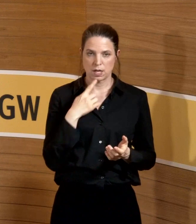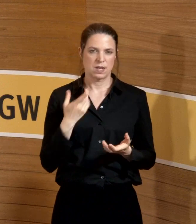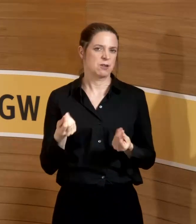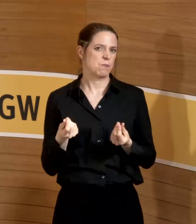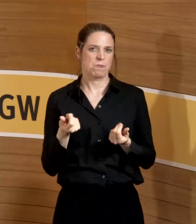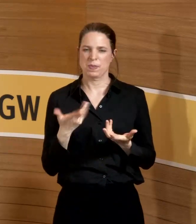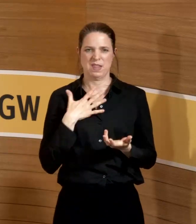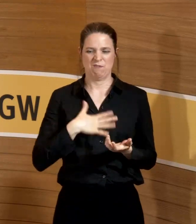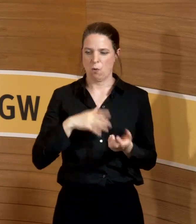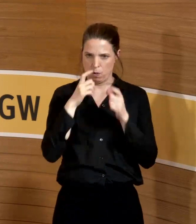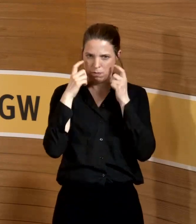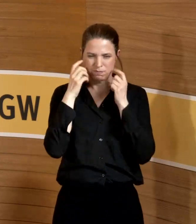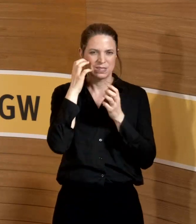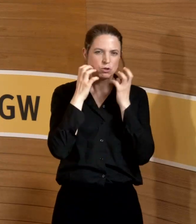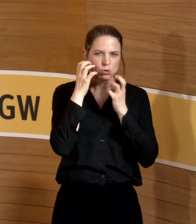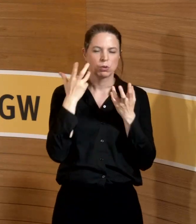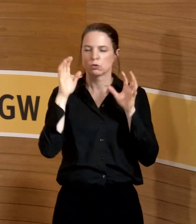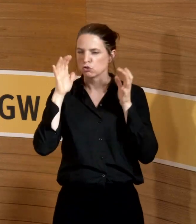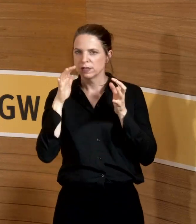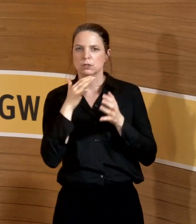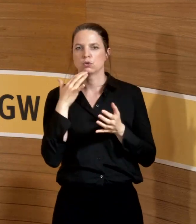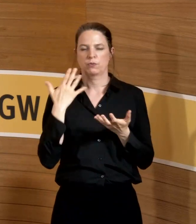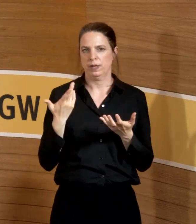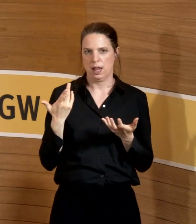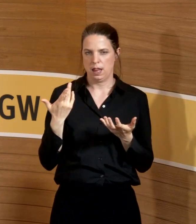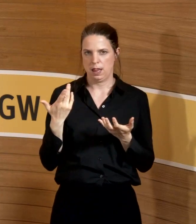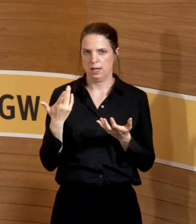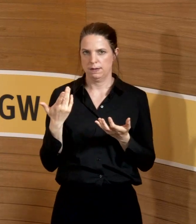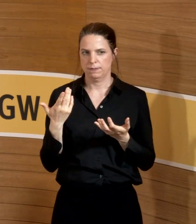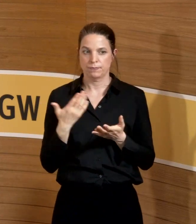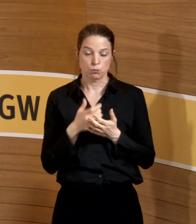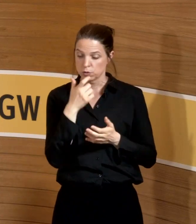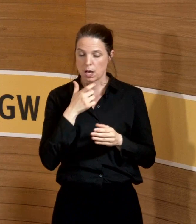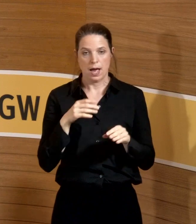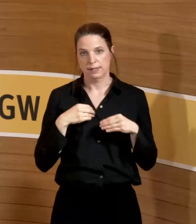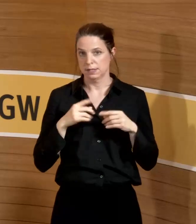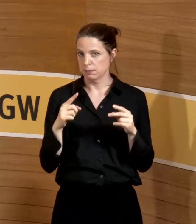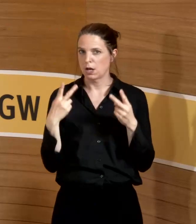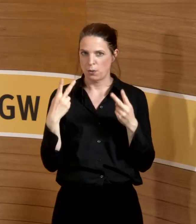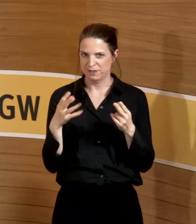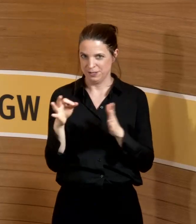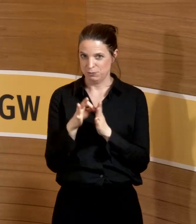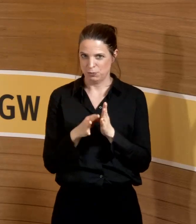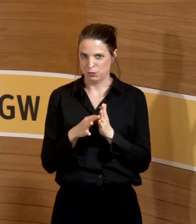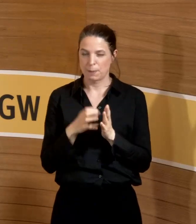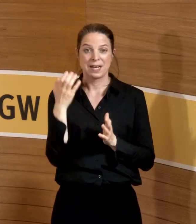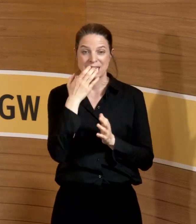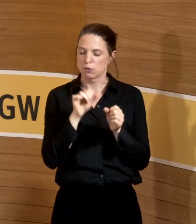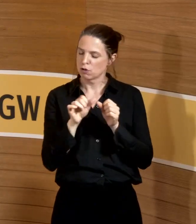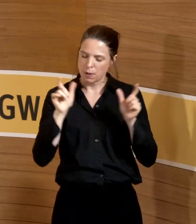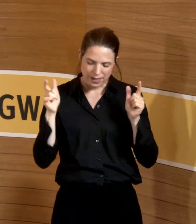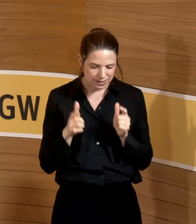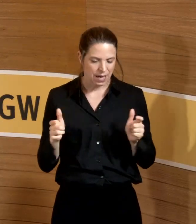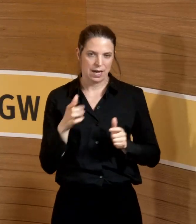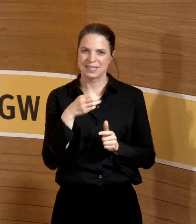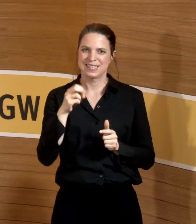wird mir das Ding lästig, es juckt darunter, ich schwitze mehr, das sind alles Dinge, die man genauso ernst nehmen muss, es macht keinen Sauerstoffmangel, es macht